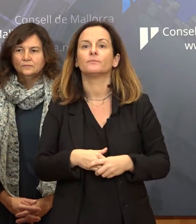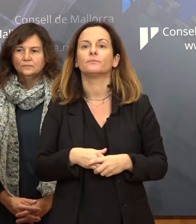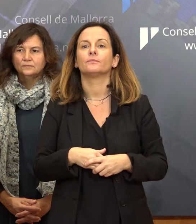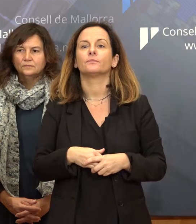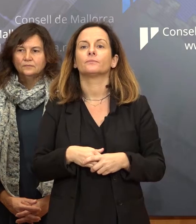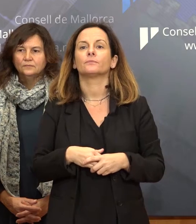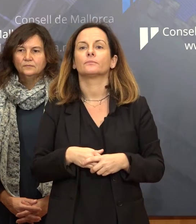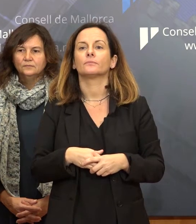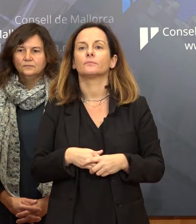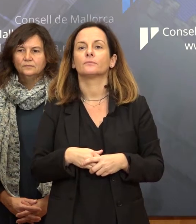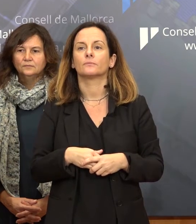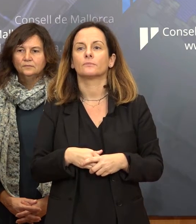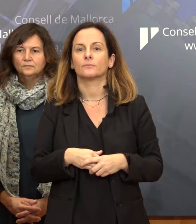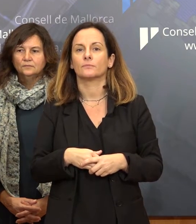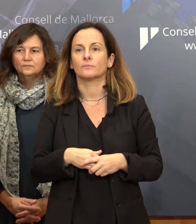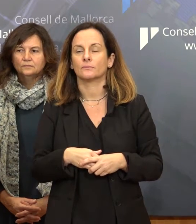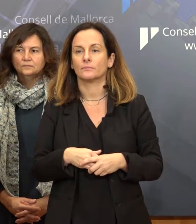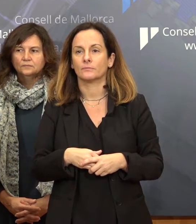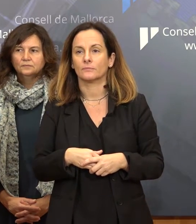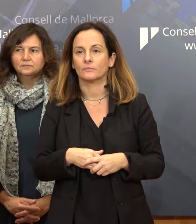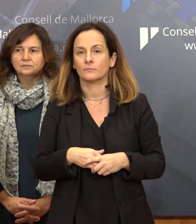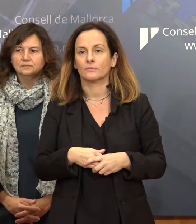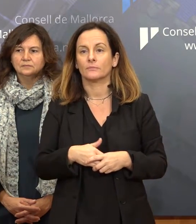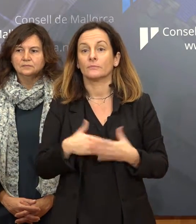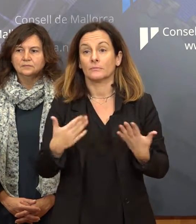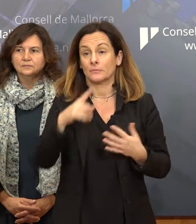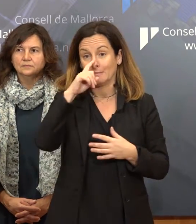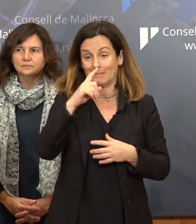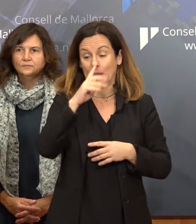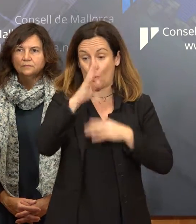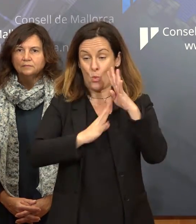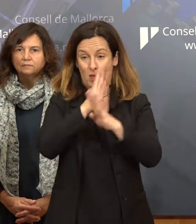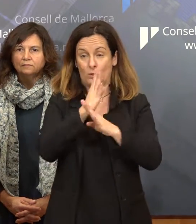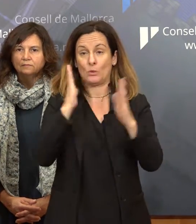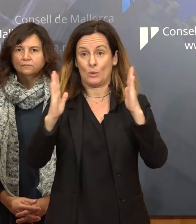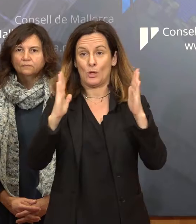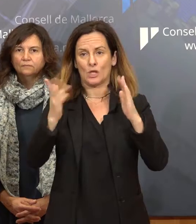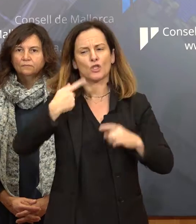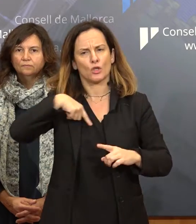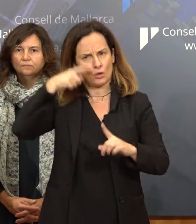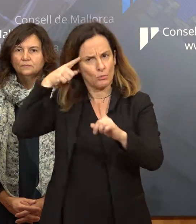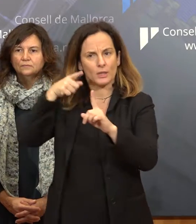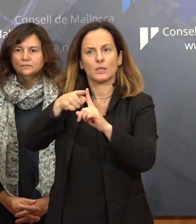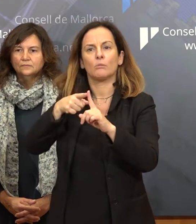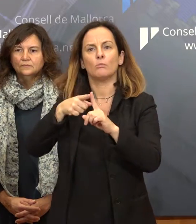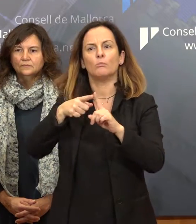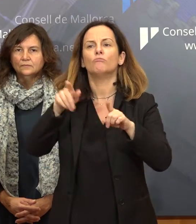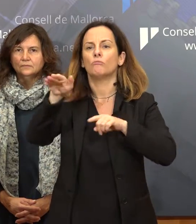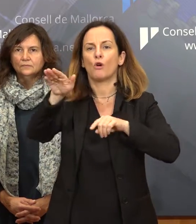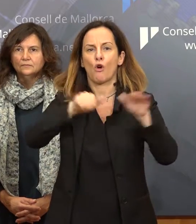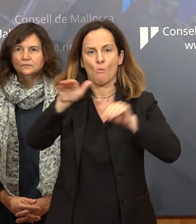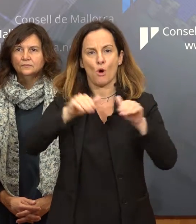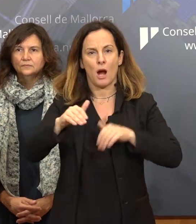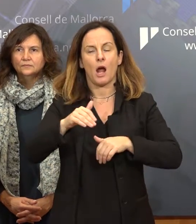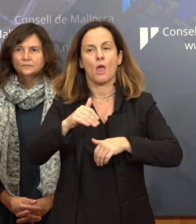Per tant, recordem que durant aquesta legislatura ja ens vam proposar convocar aquestes